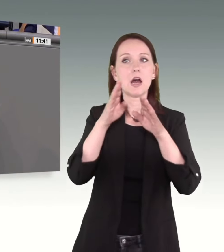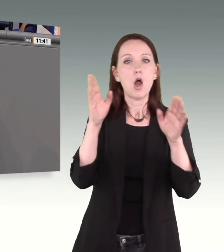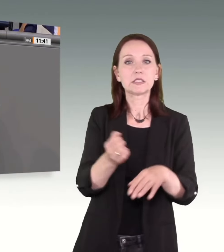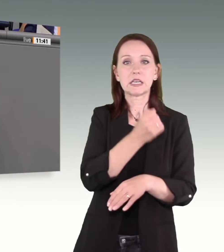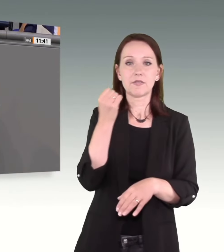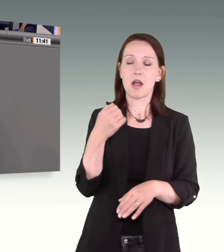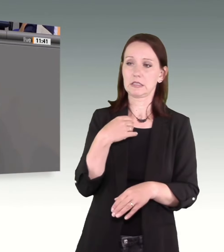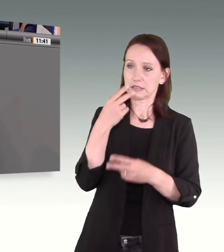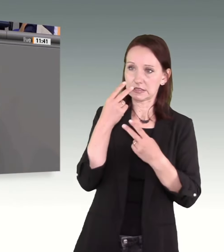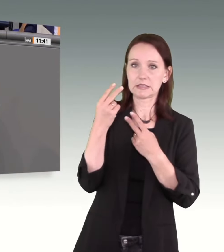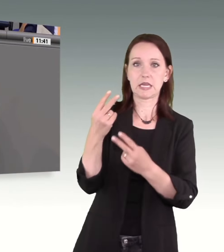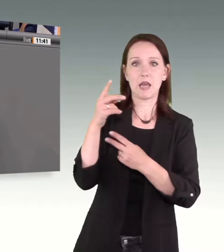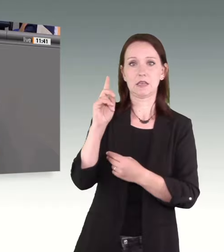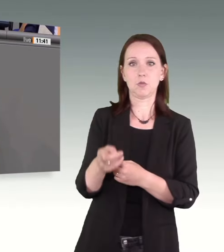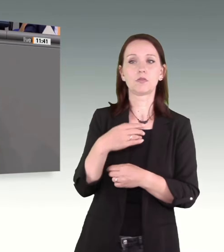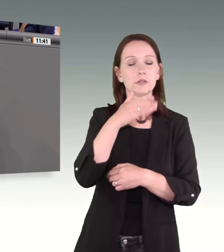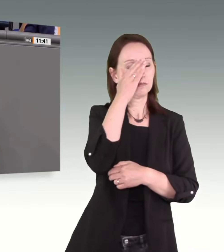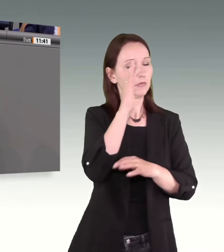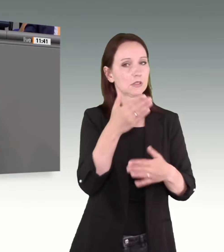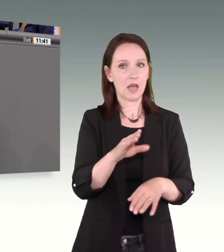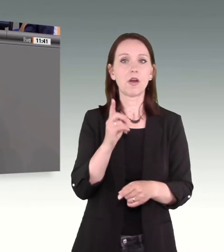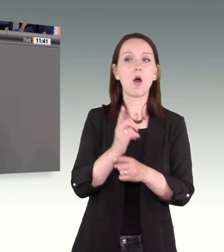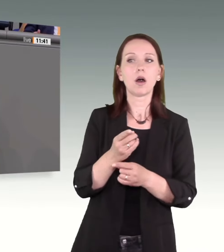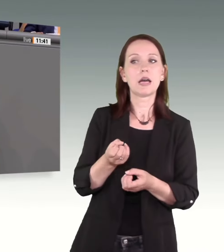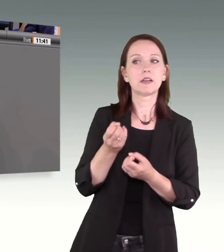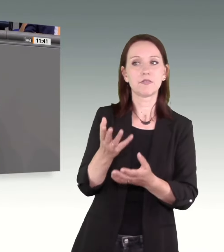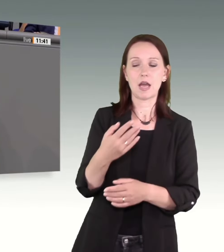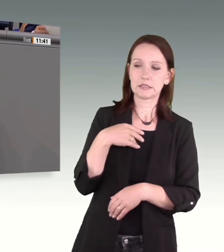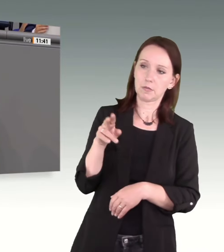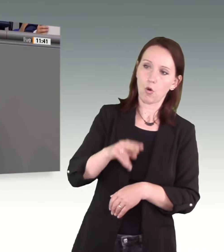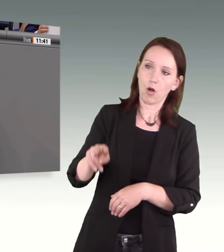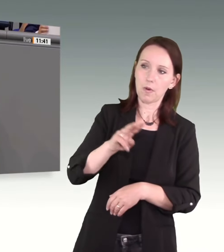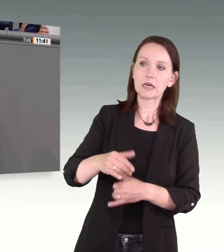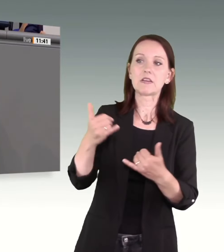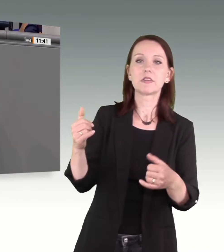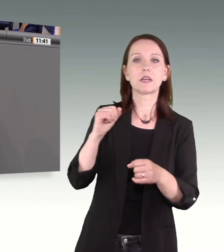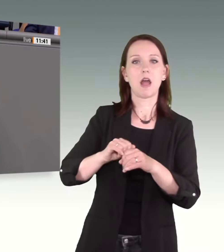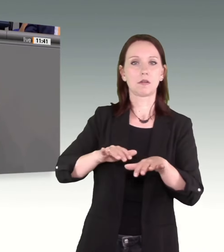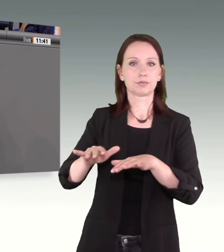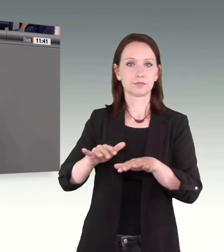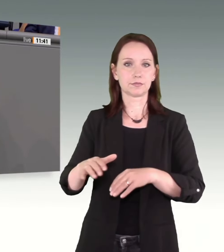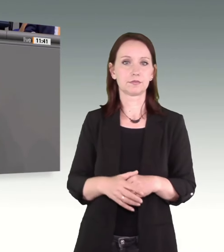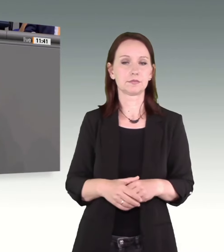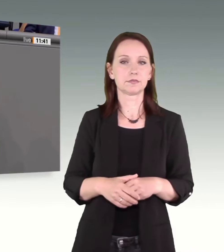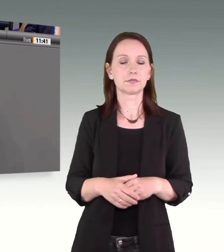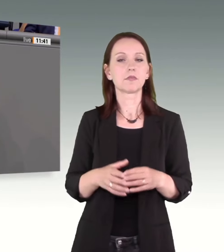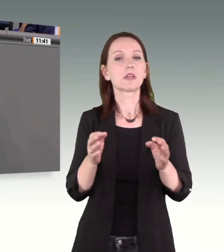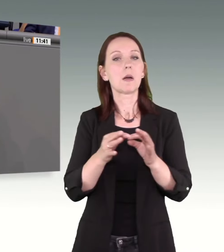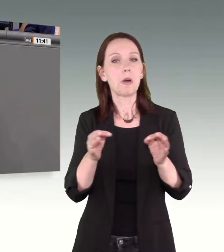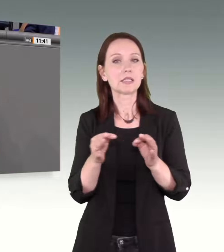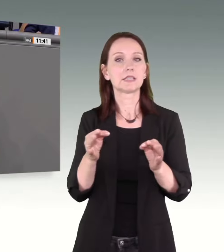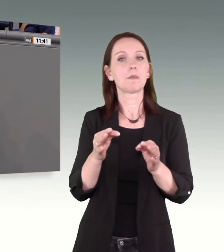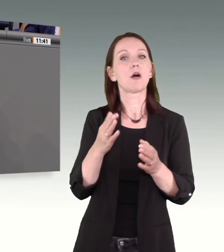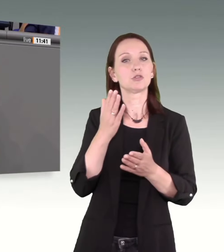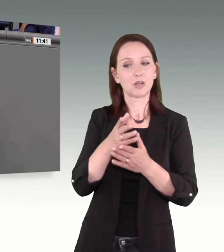Hinweise geben, wie man dagegen vorgehen kann, wenn man sie beobachtet. Maßnahmen und ausgesprochene Sanktionen gegen